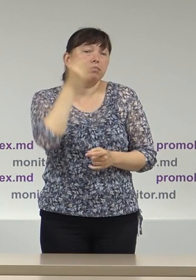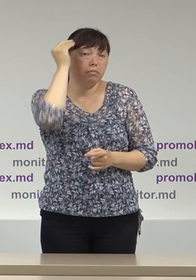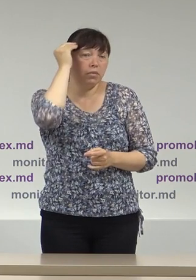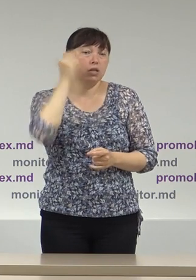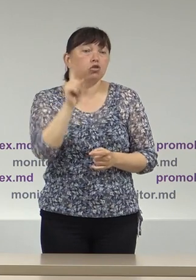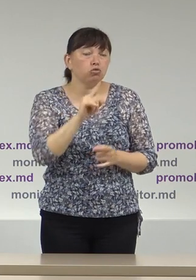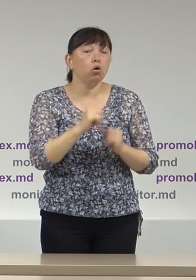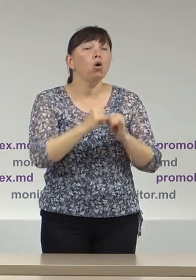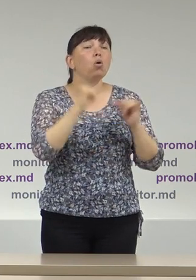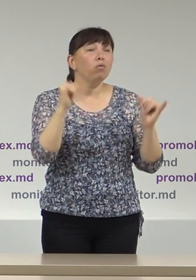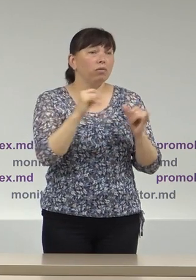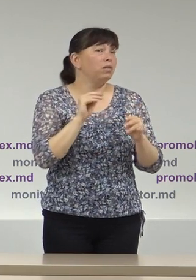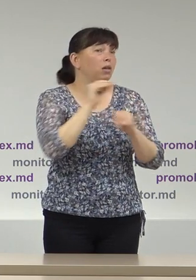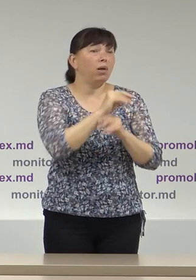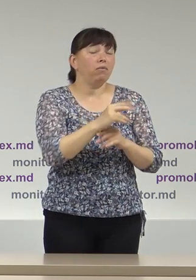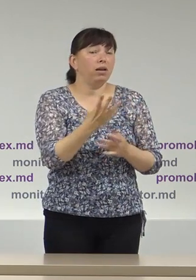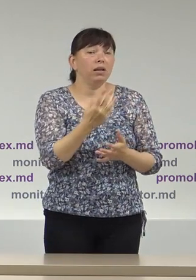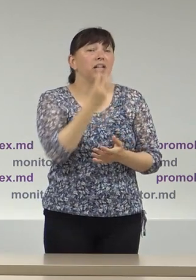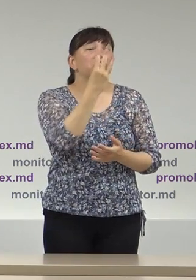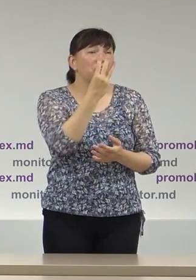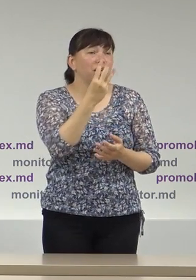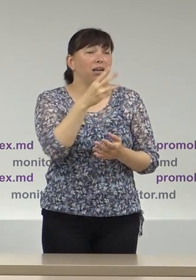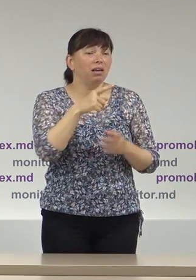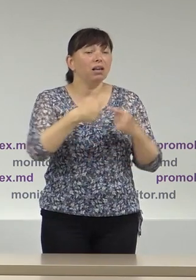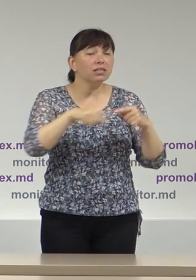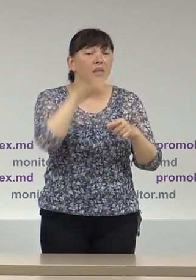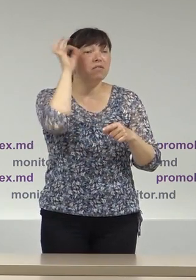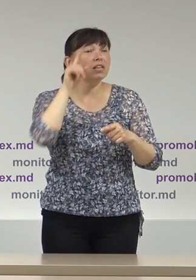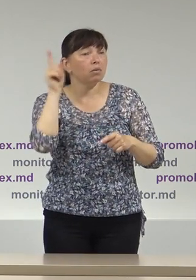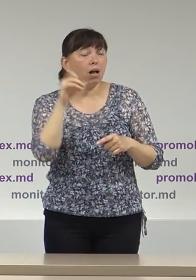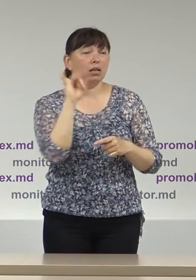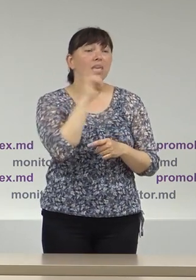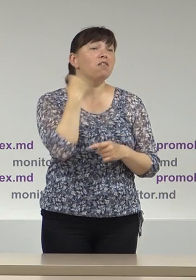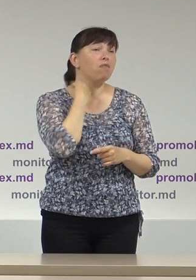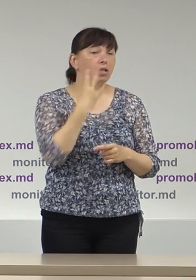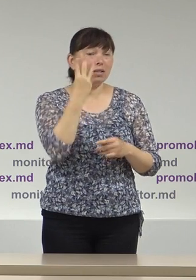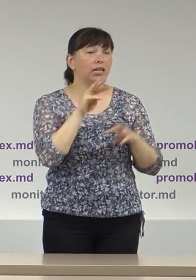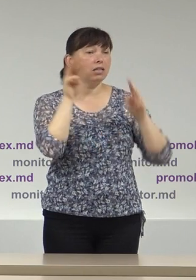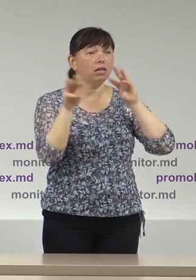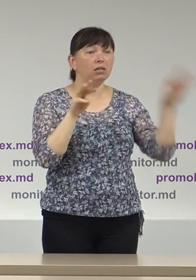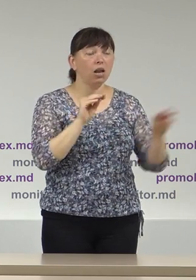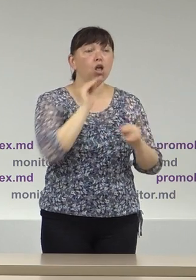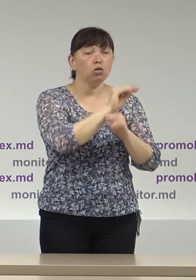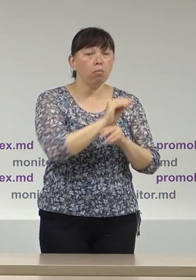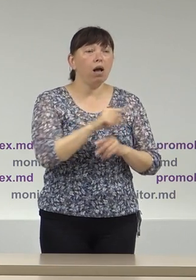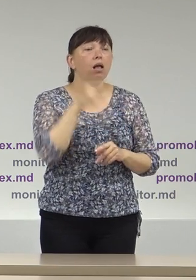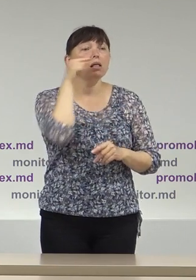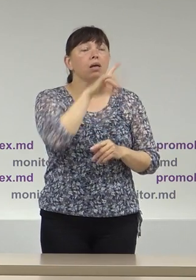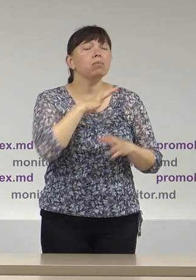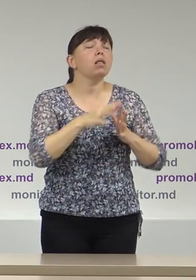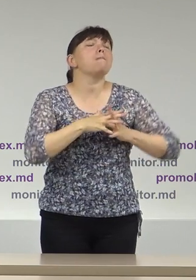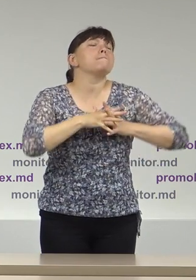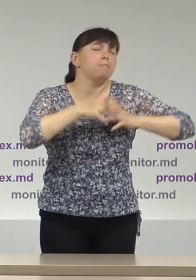creșterea cu 3 secții a numărului de secții de votare din Germania și Marea Britanie, unde au avut loc cele mai mari